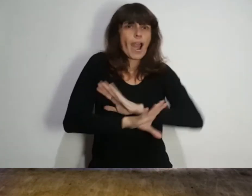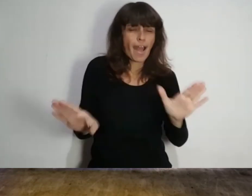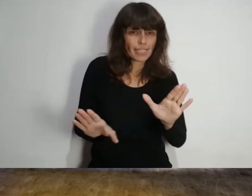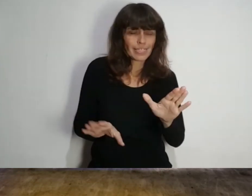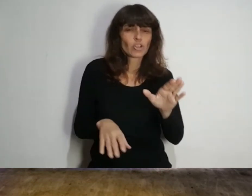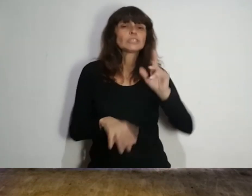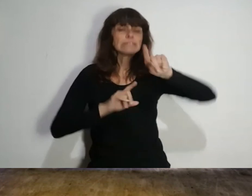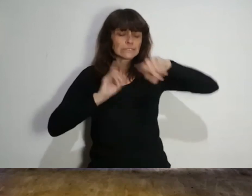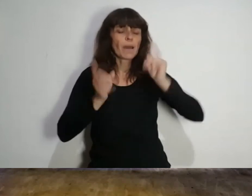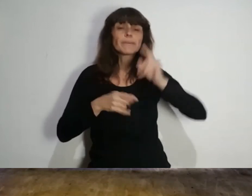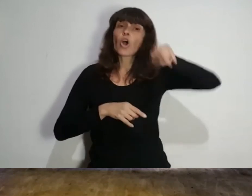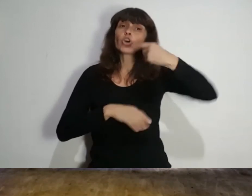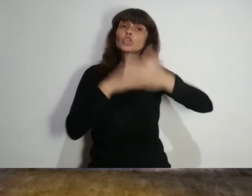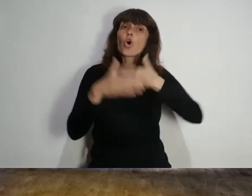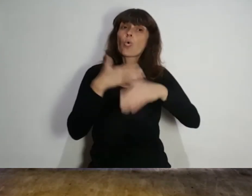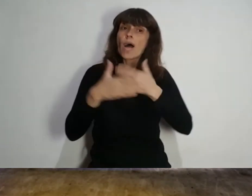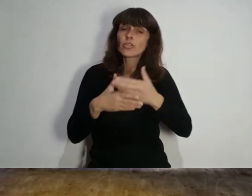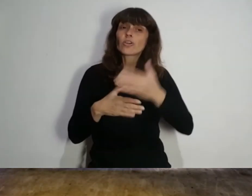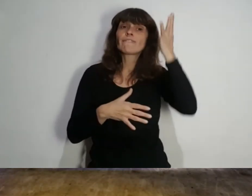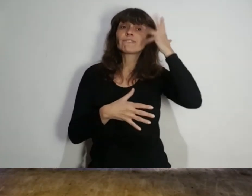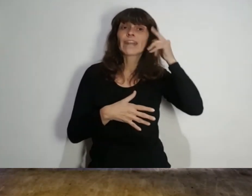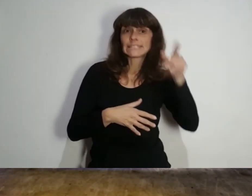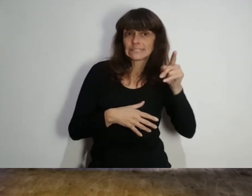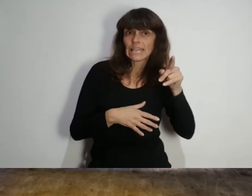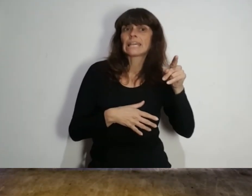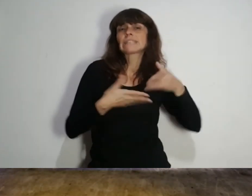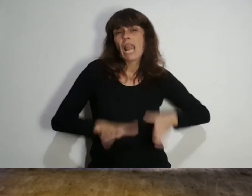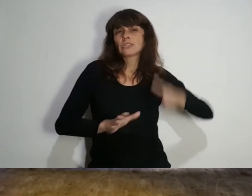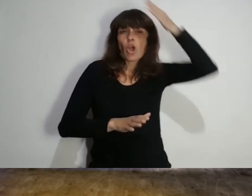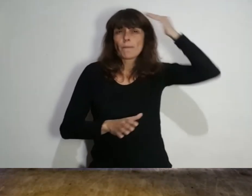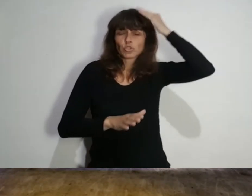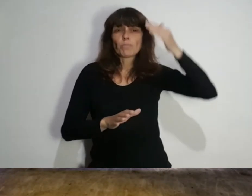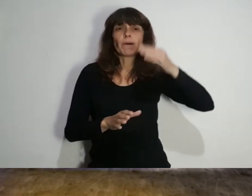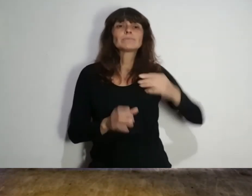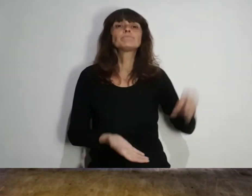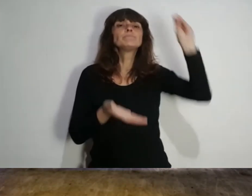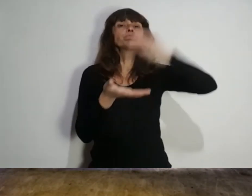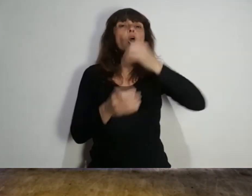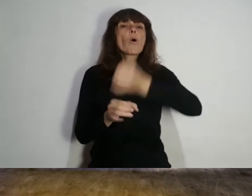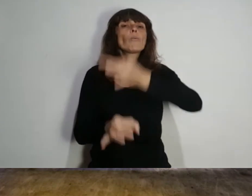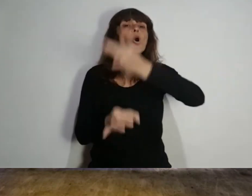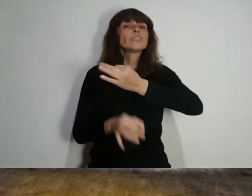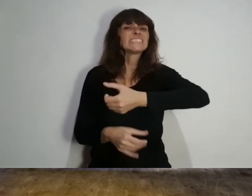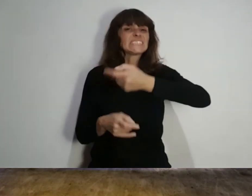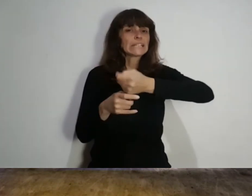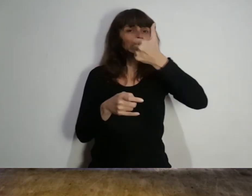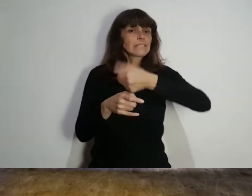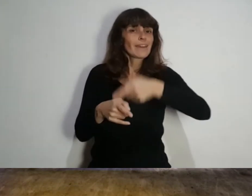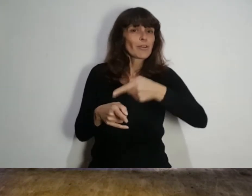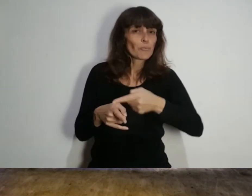el centro campista francés Paul Porda que es musulmán sacó una botella de cerveza Heineken frente a